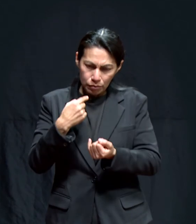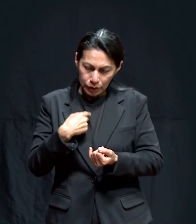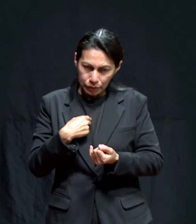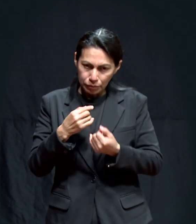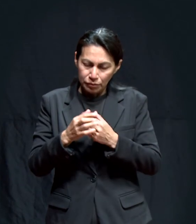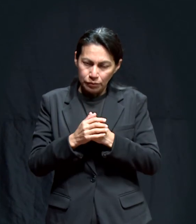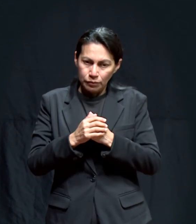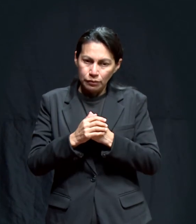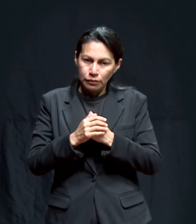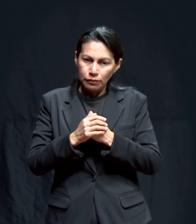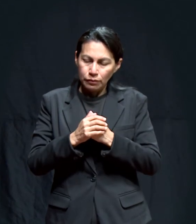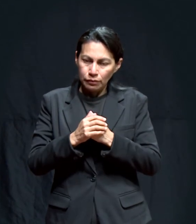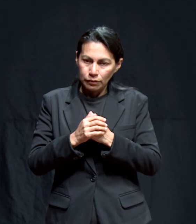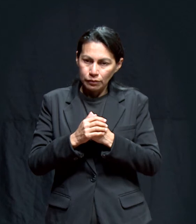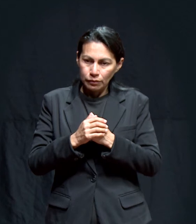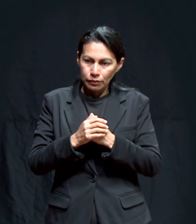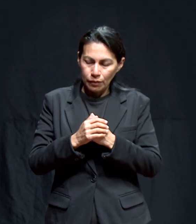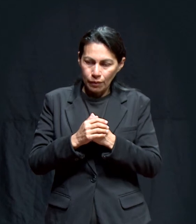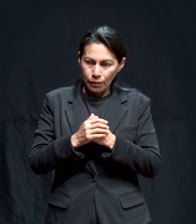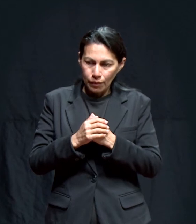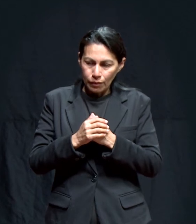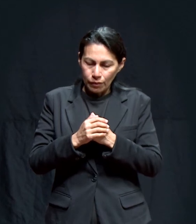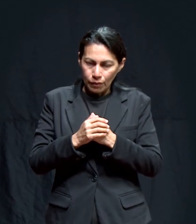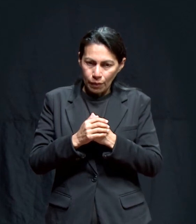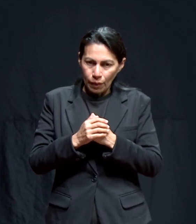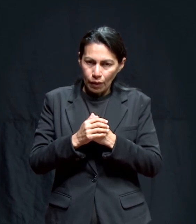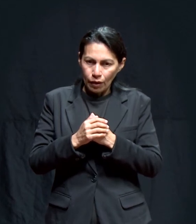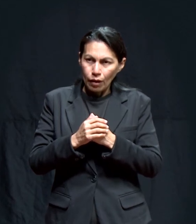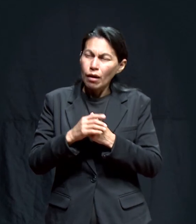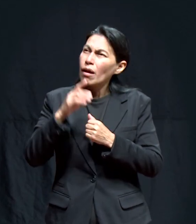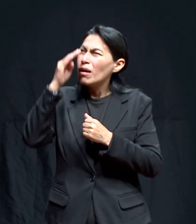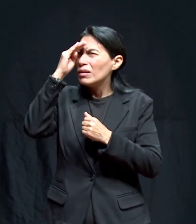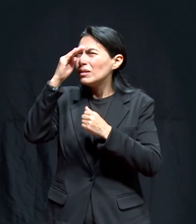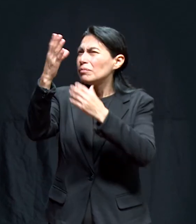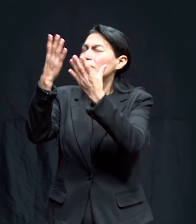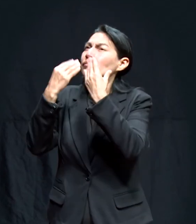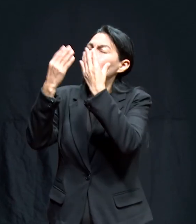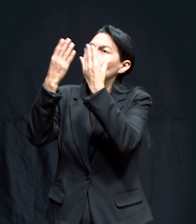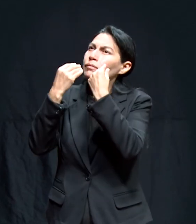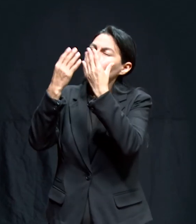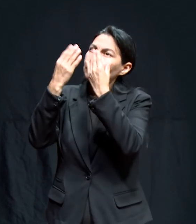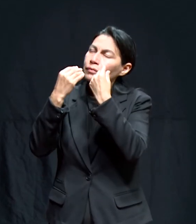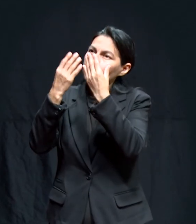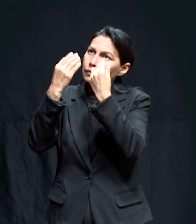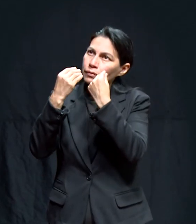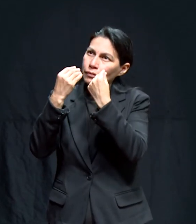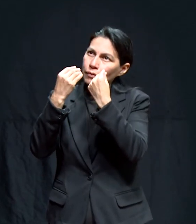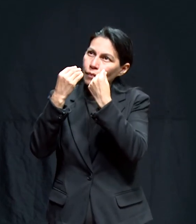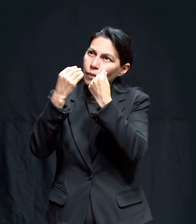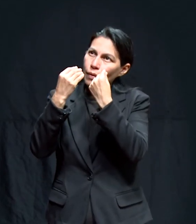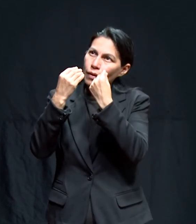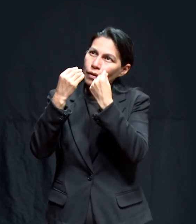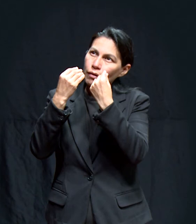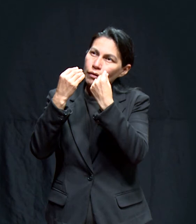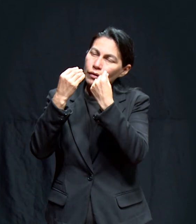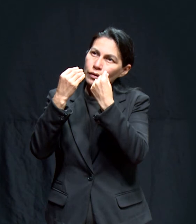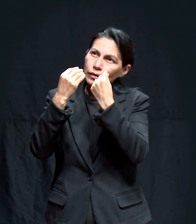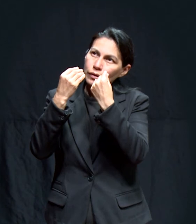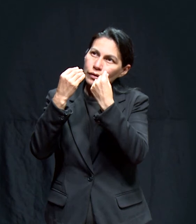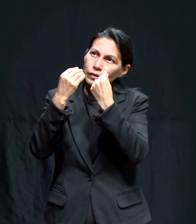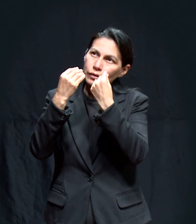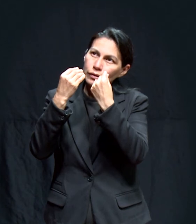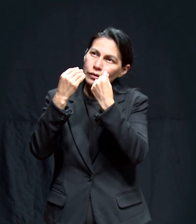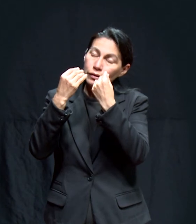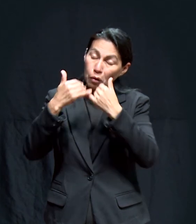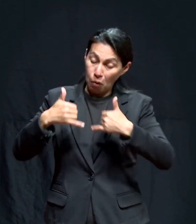que me ha pasado a mí. Amén. Mi fe se ha fortalecido con toda esa enseñanza que el Señor me ha dado a través de